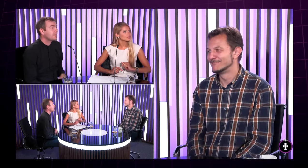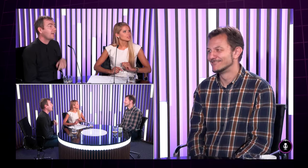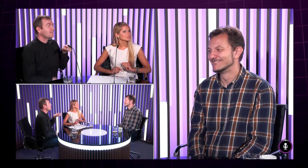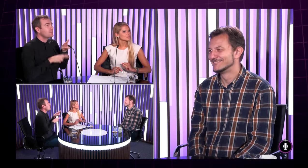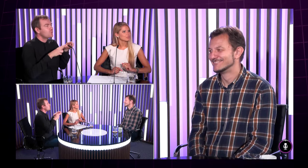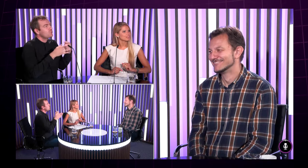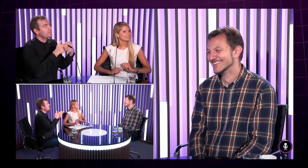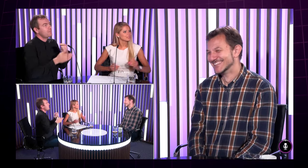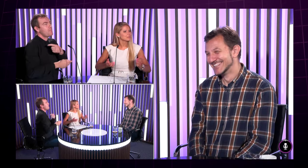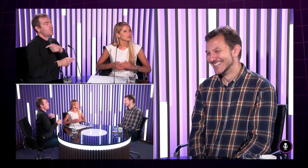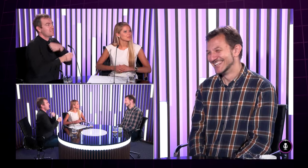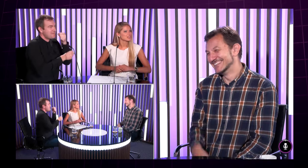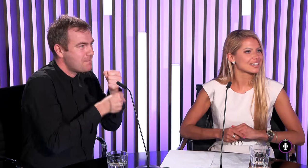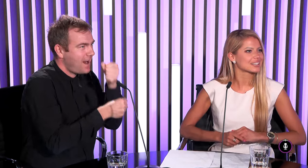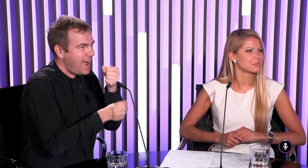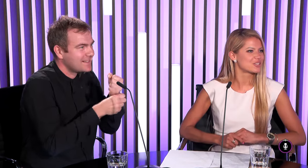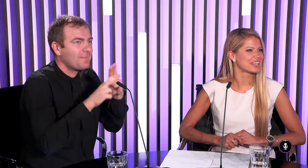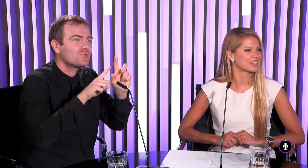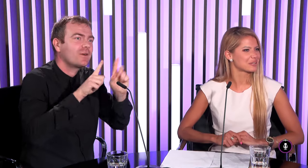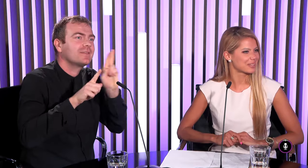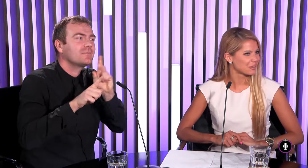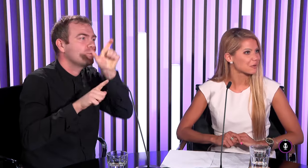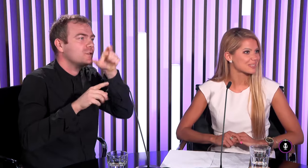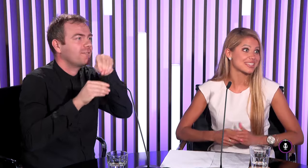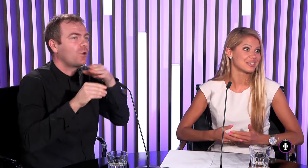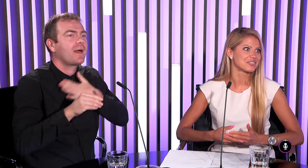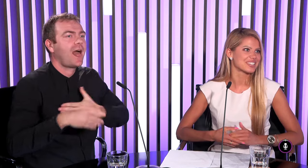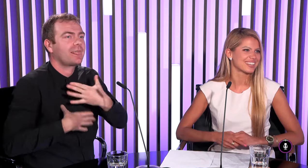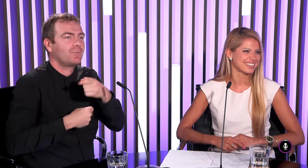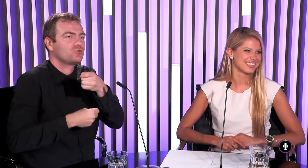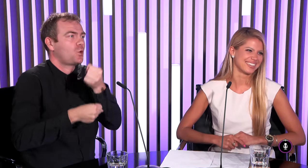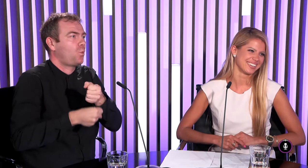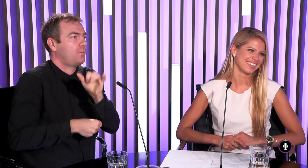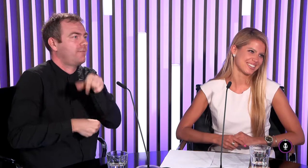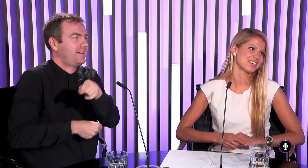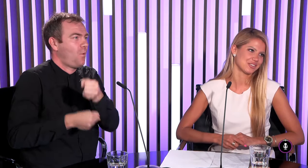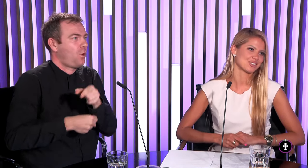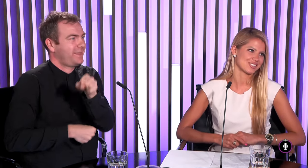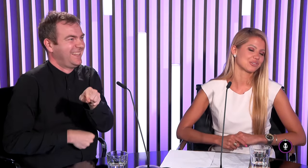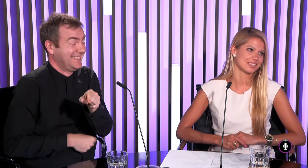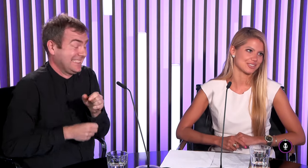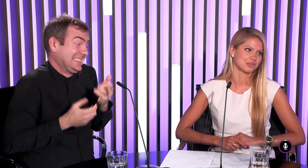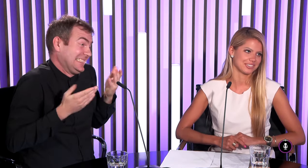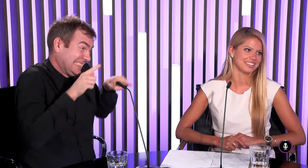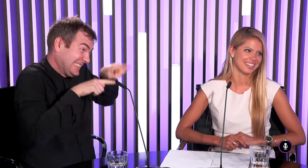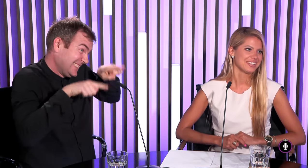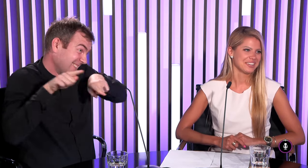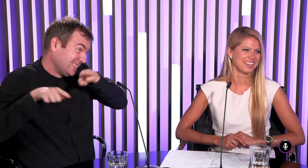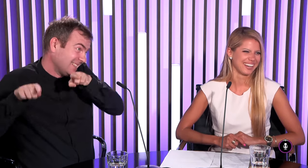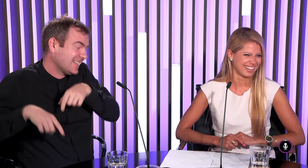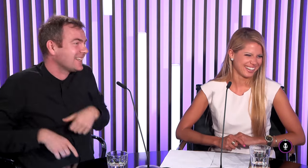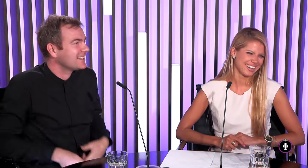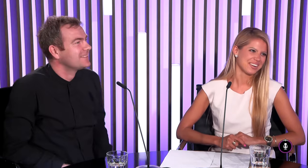možno pracovitý to som išla povedať iný by bol možno rád za tlmočníka ktorý by to urobil za neho však že je to 100 ľudí to chutí